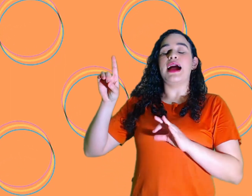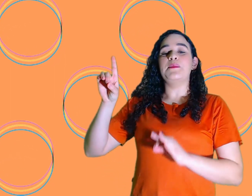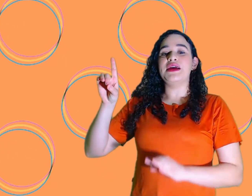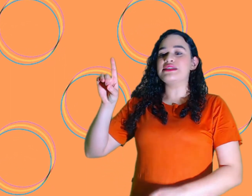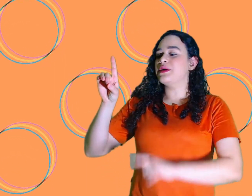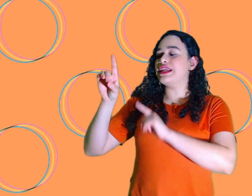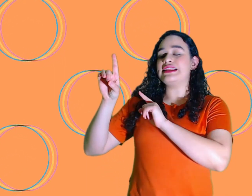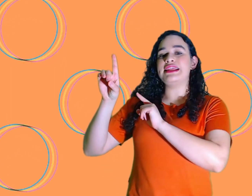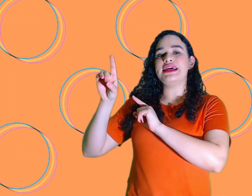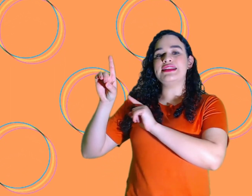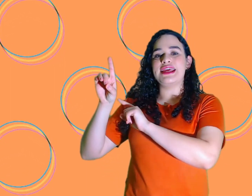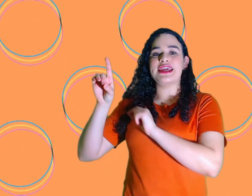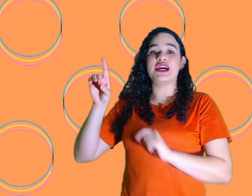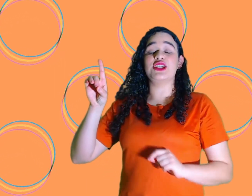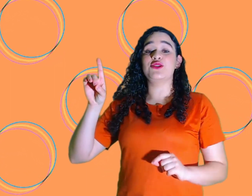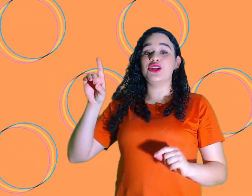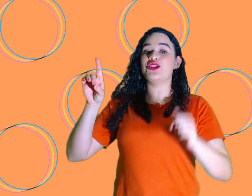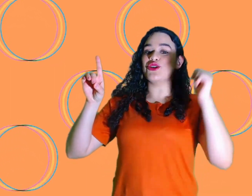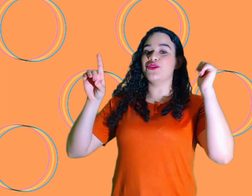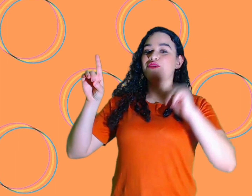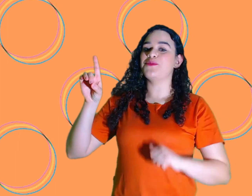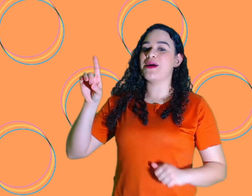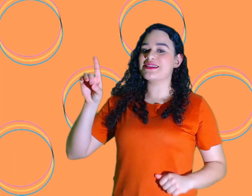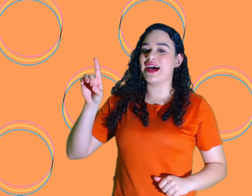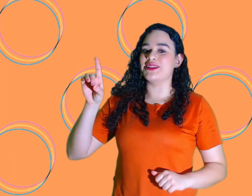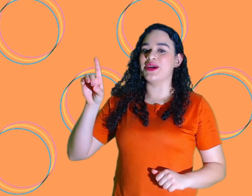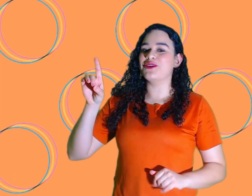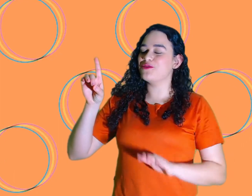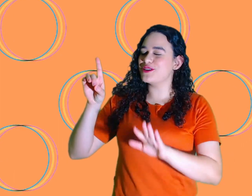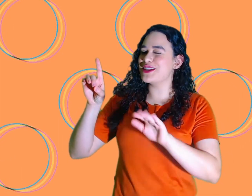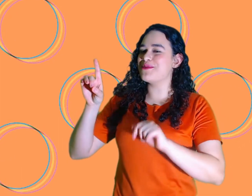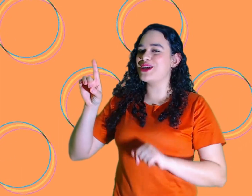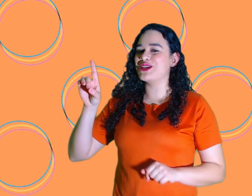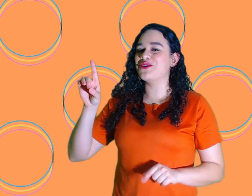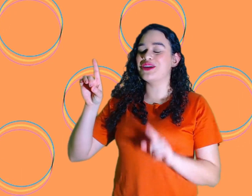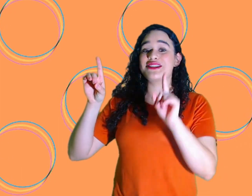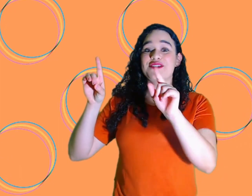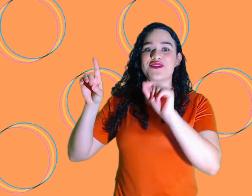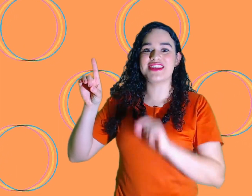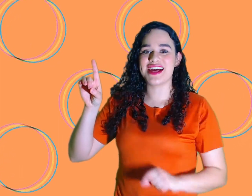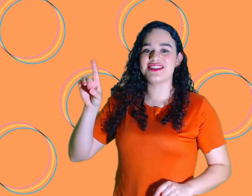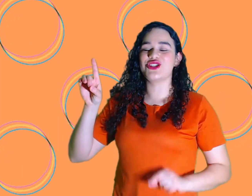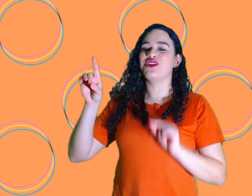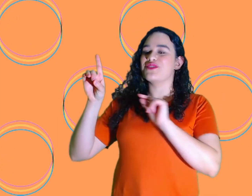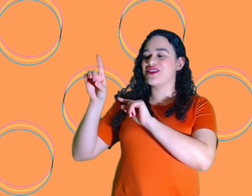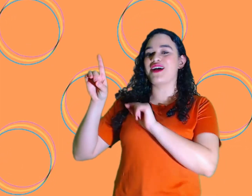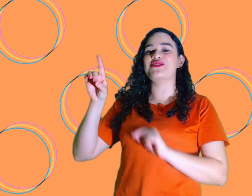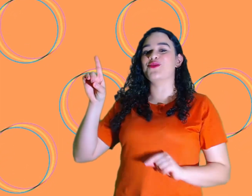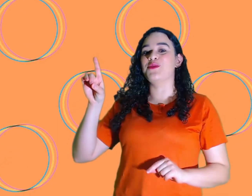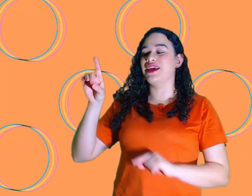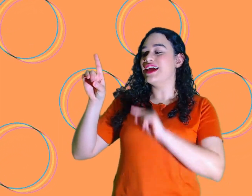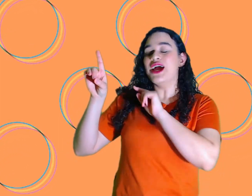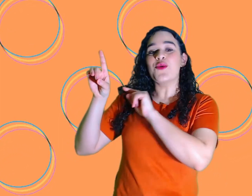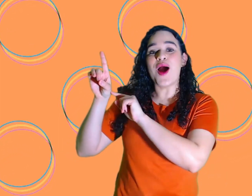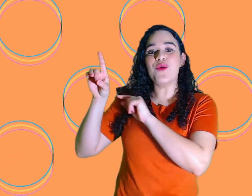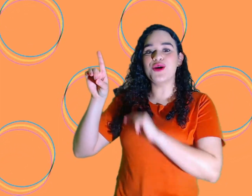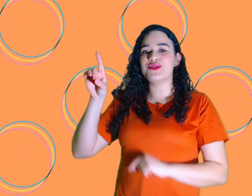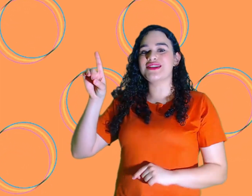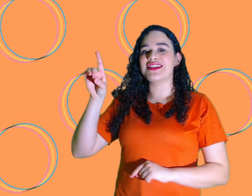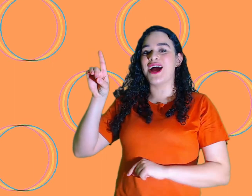mesma letrinha D que a gente utilizou no vídeo passado, hein? Eu não vou dizer mais não, que se você assistir, você vai descobrir qual outro sinal